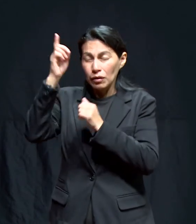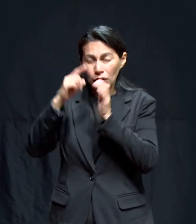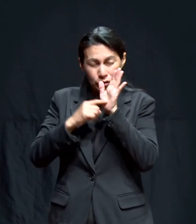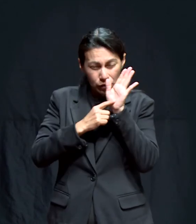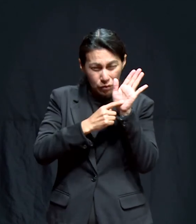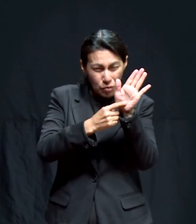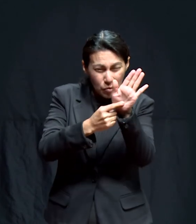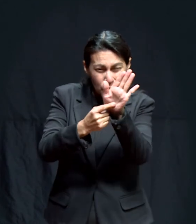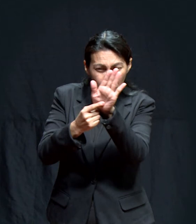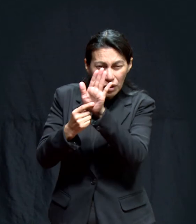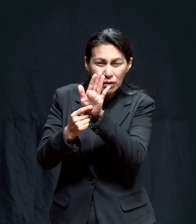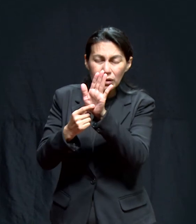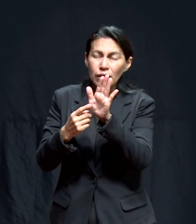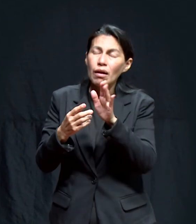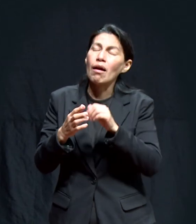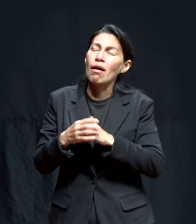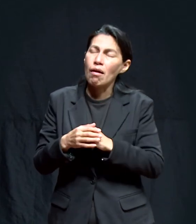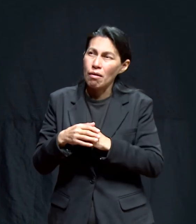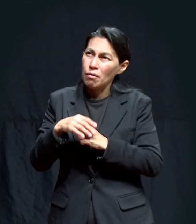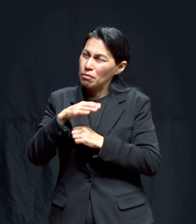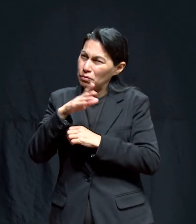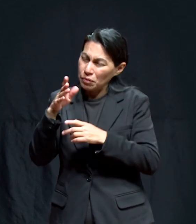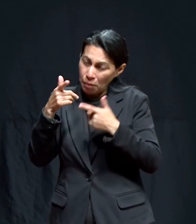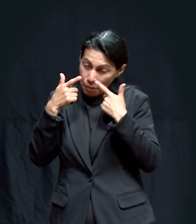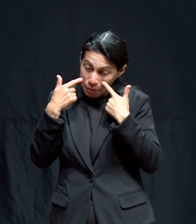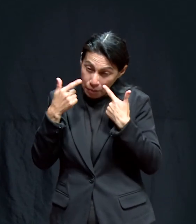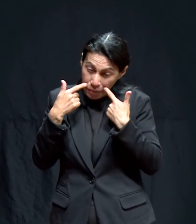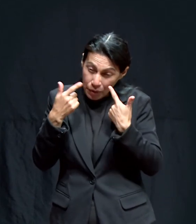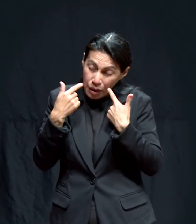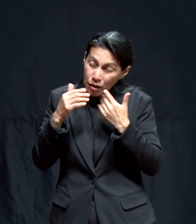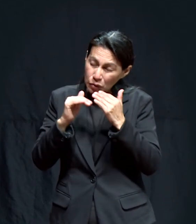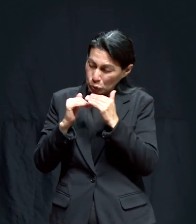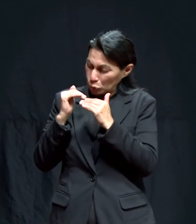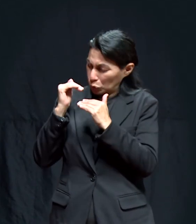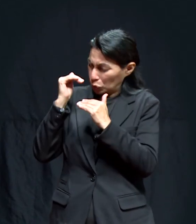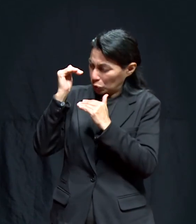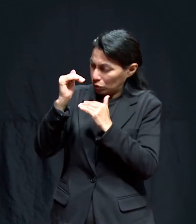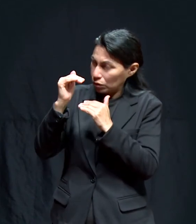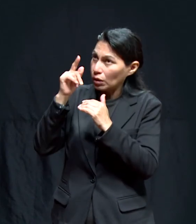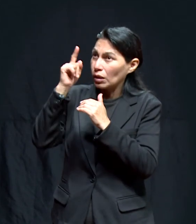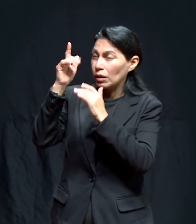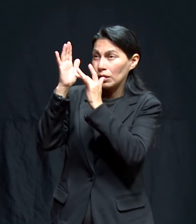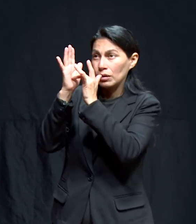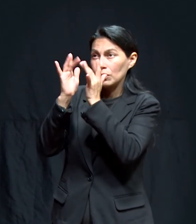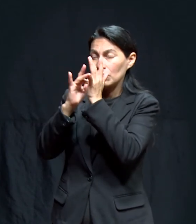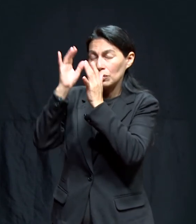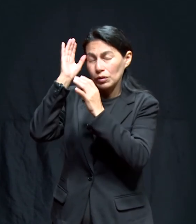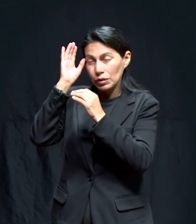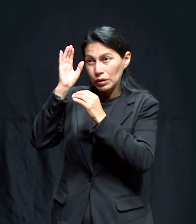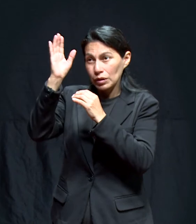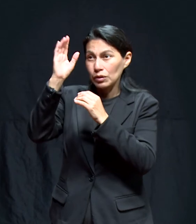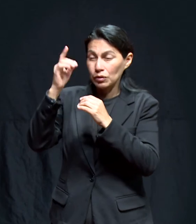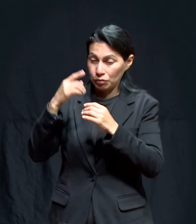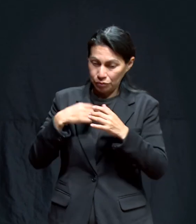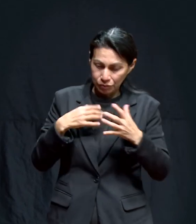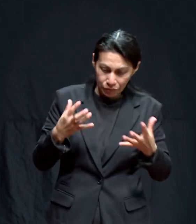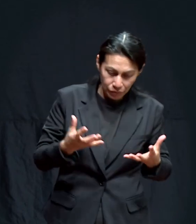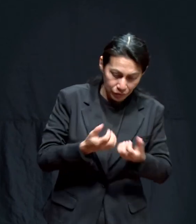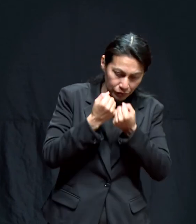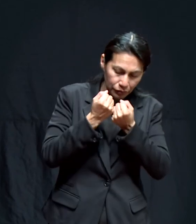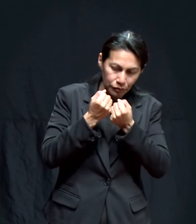Dios para sus vidas, para que crezcan en el conocimiento y la gracia de nuestro Señor y Salvador Jesucristo